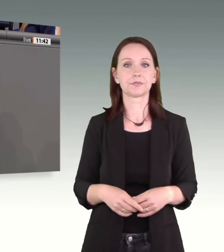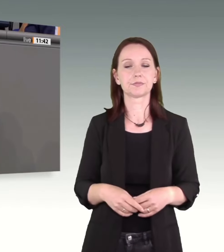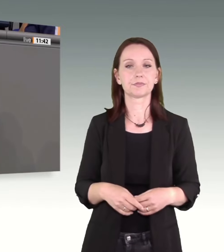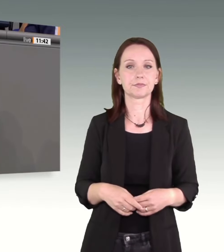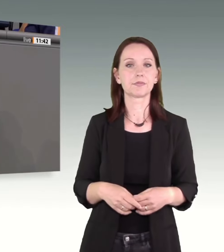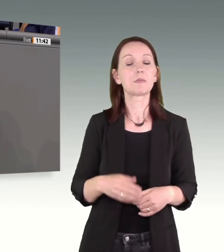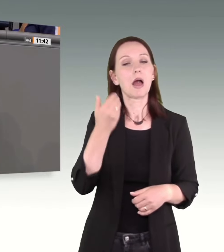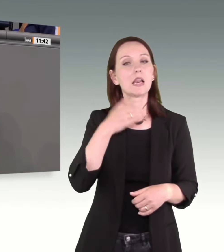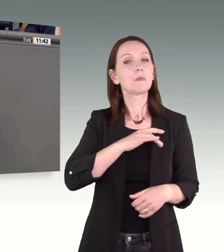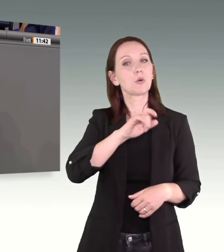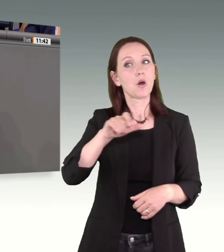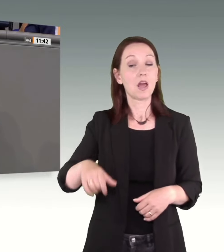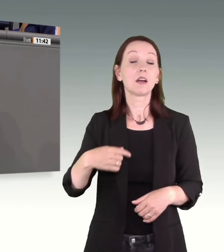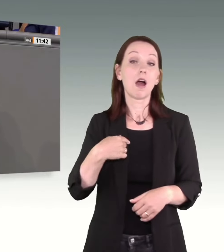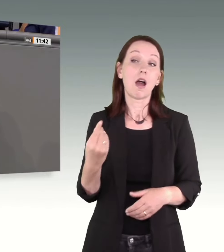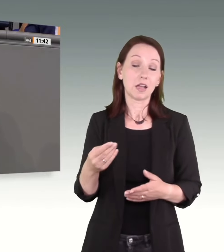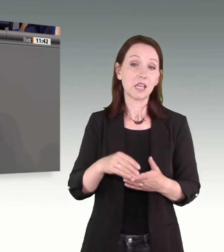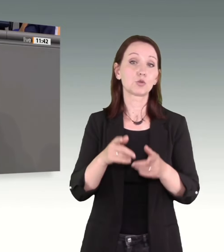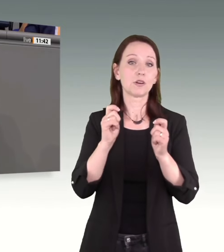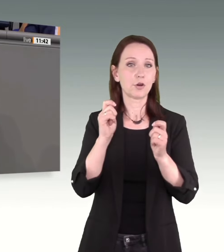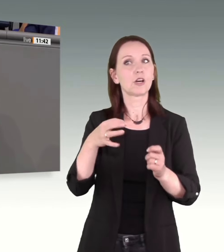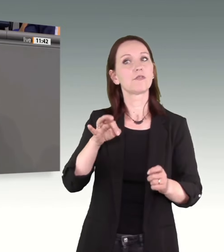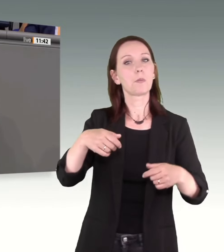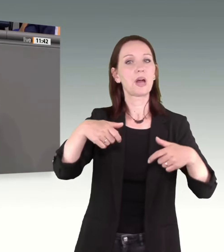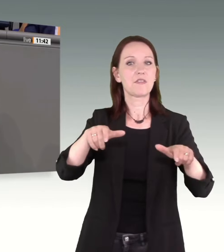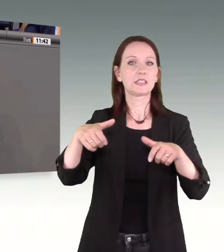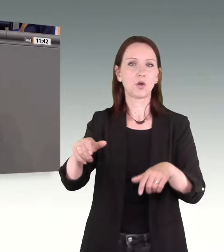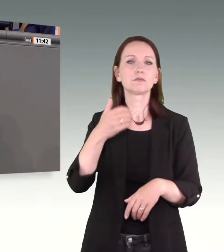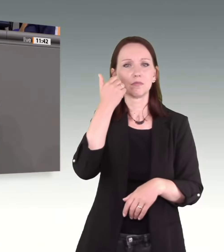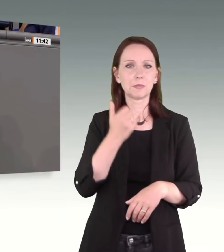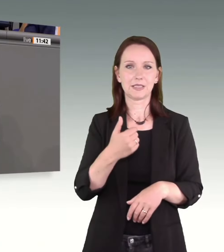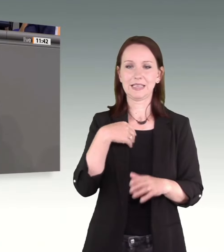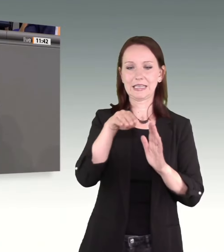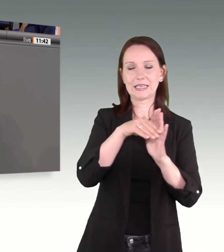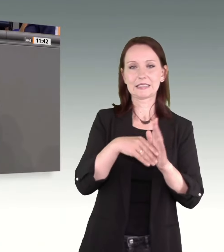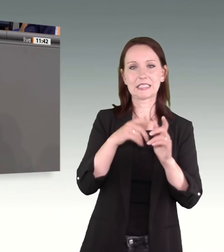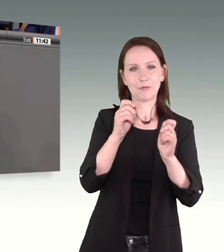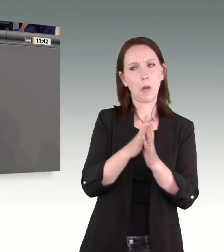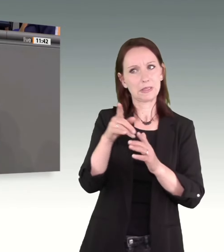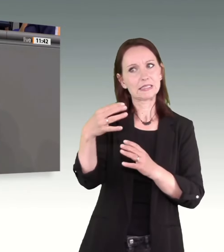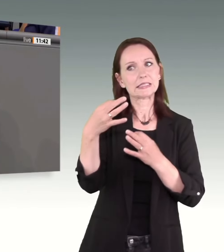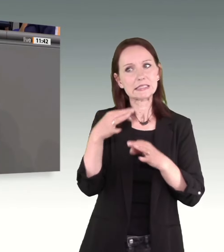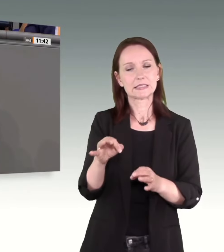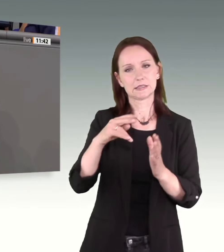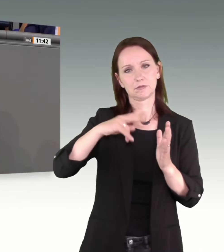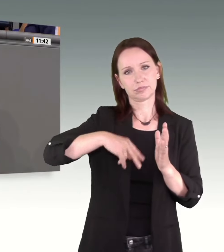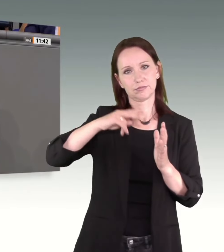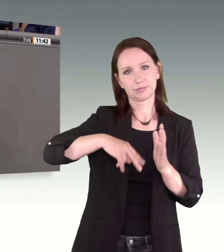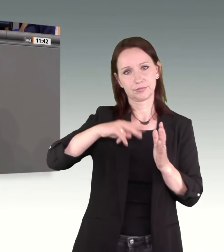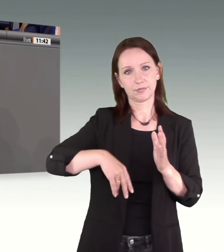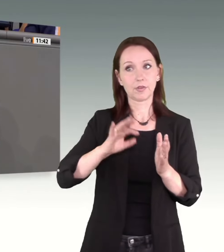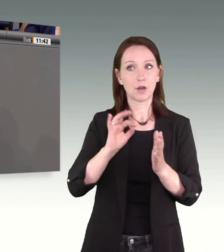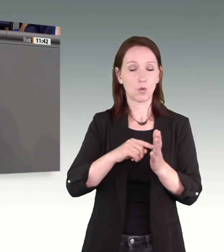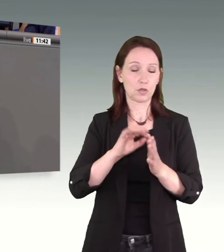auch Vorschläge zur Prävention. Und da empfehle ich Ihnen auch mal die genaue Lektüre unseres Gesetzesvorschlags. Weil das ist uns auch sehr